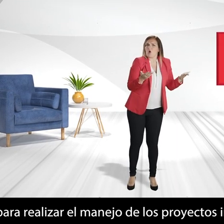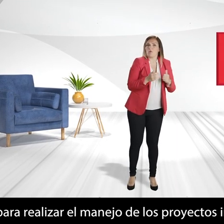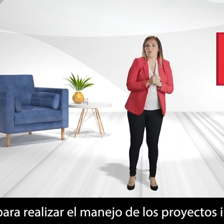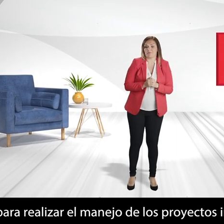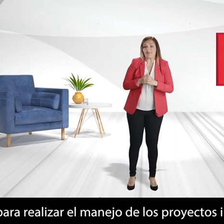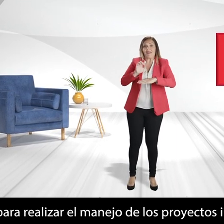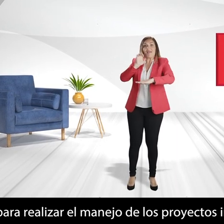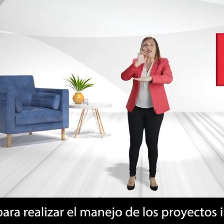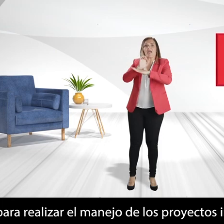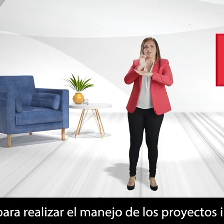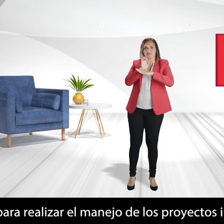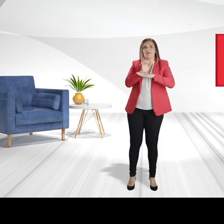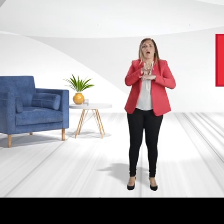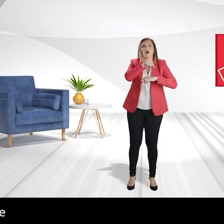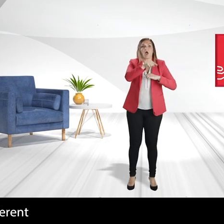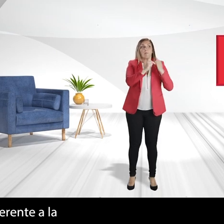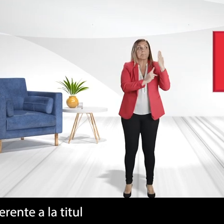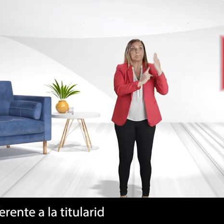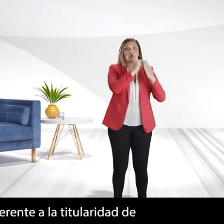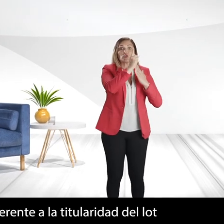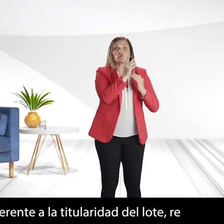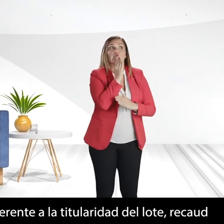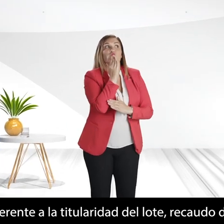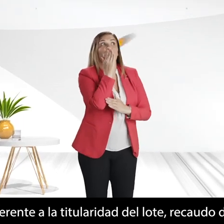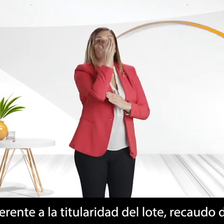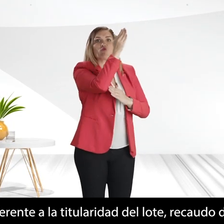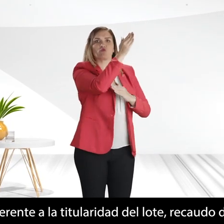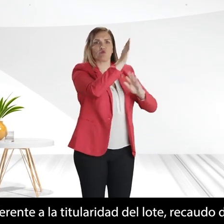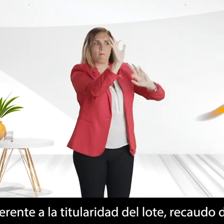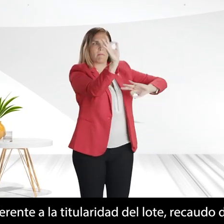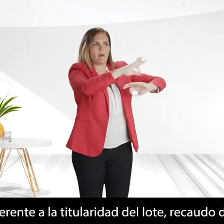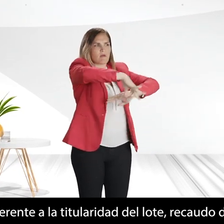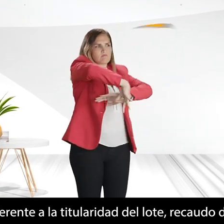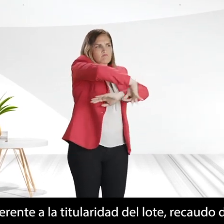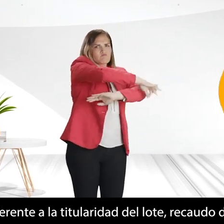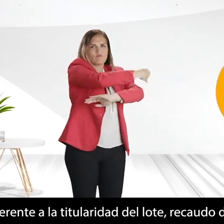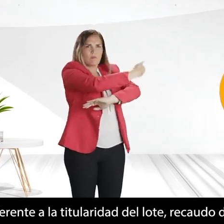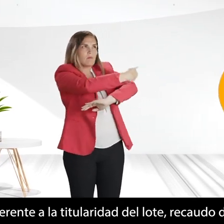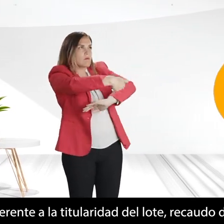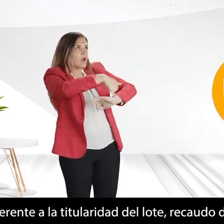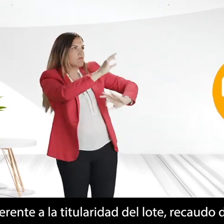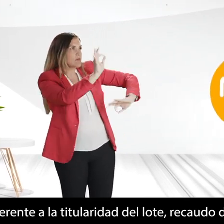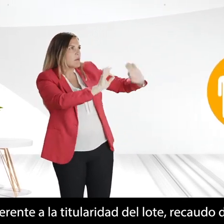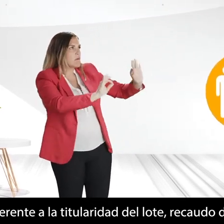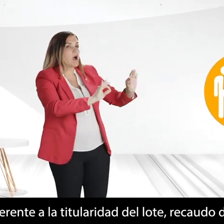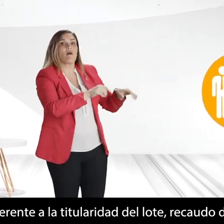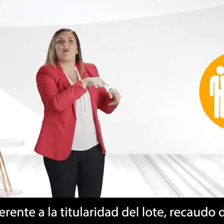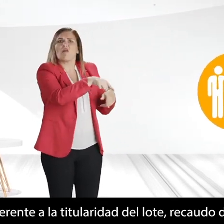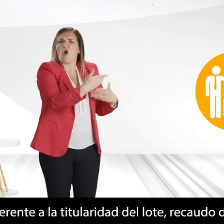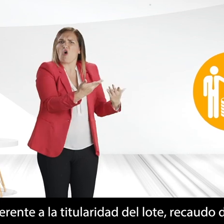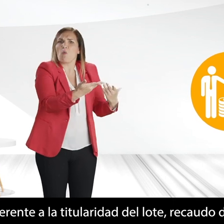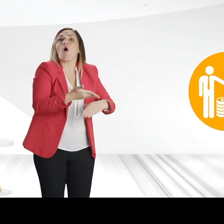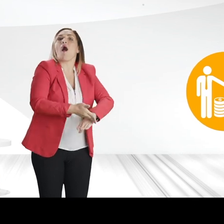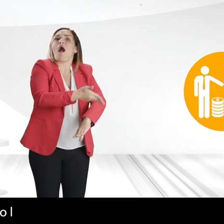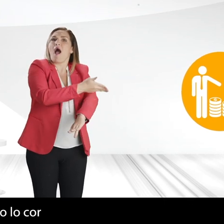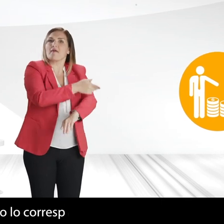proyectos inmobiliarios en lo referente a la titularidad del lote, recaudo de las cuotas iniciales, así